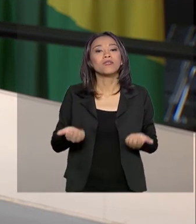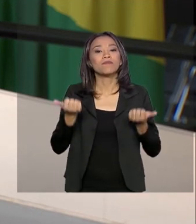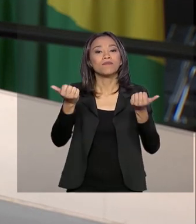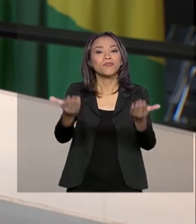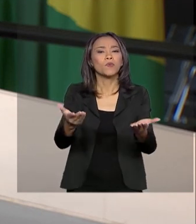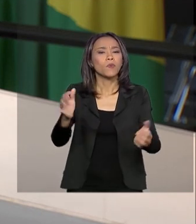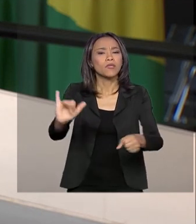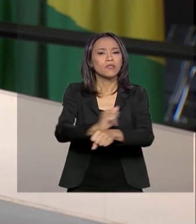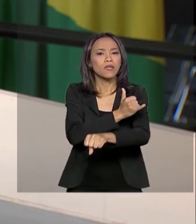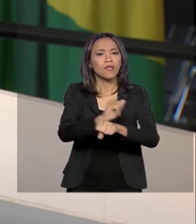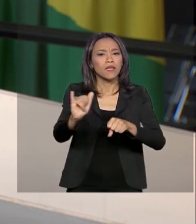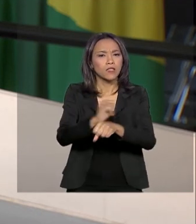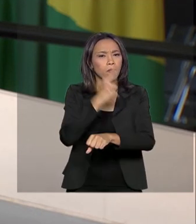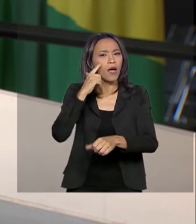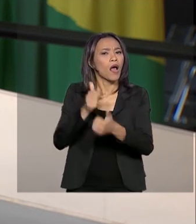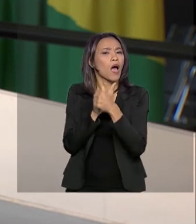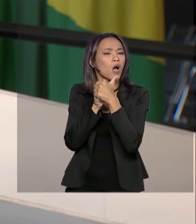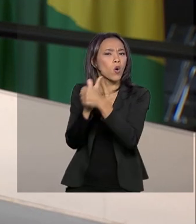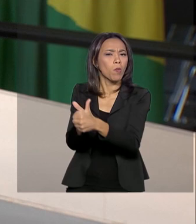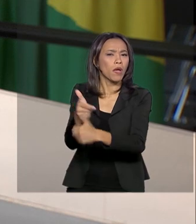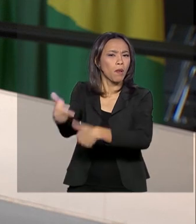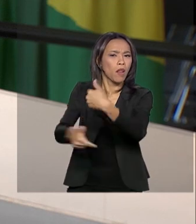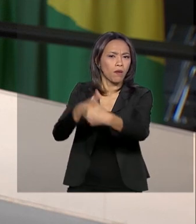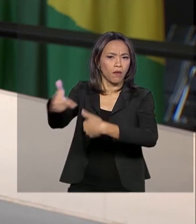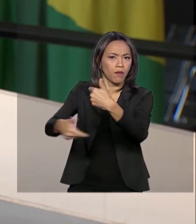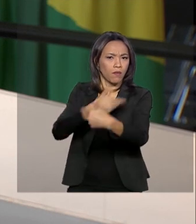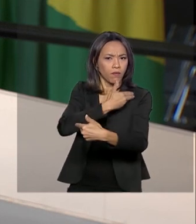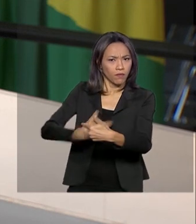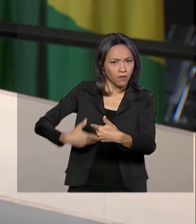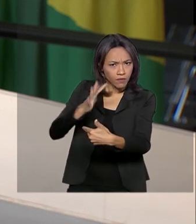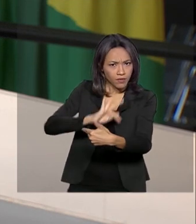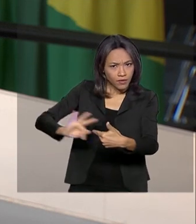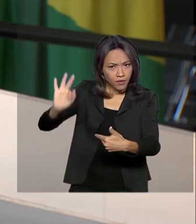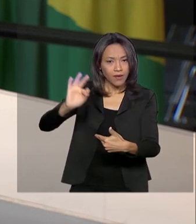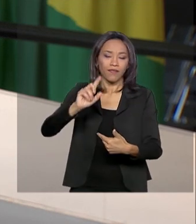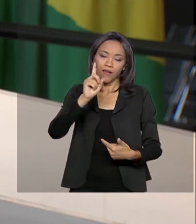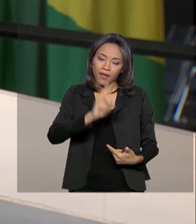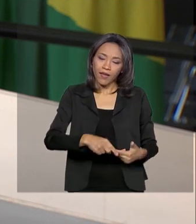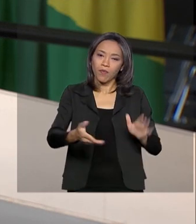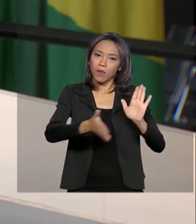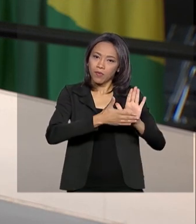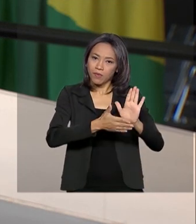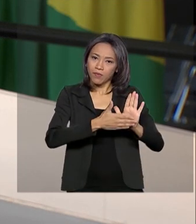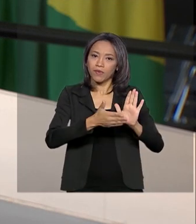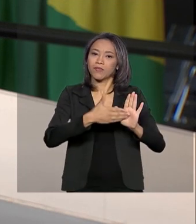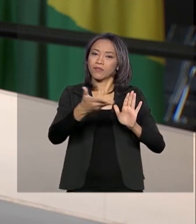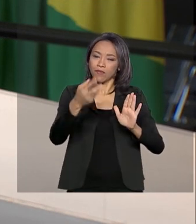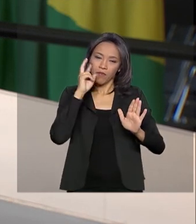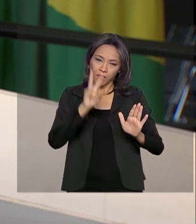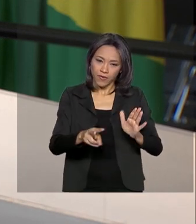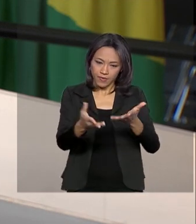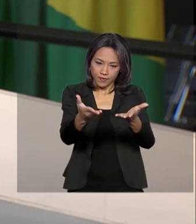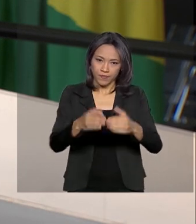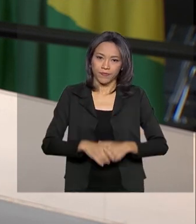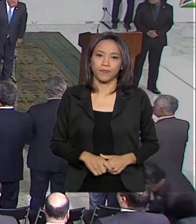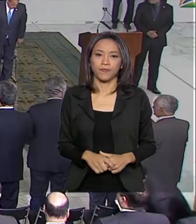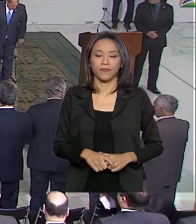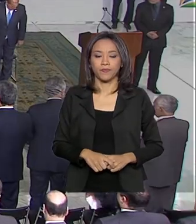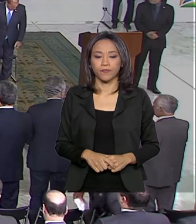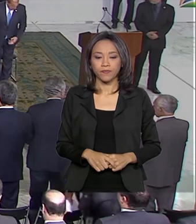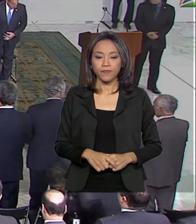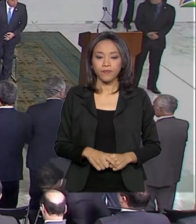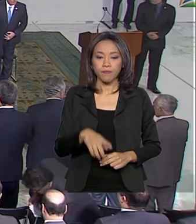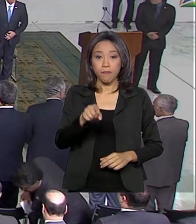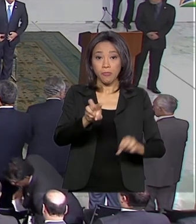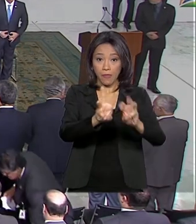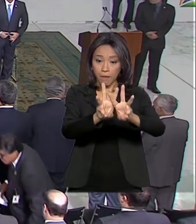para acompanhar as ações do governo federal. É a Agenda Mais Brasil. Vamos conhecer na reportagem. A